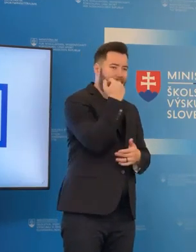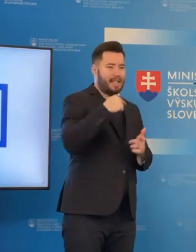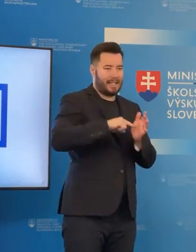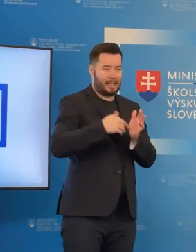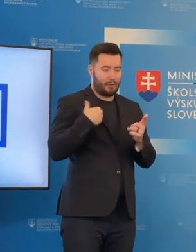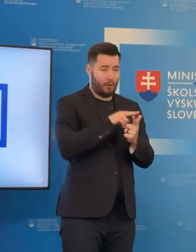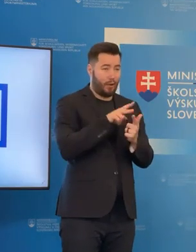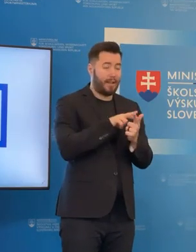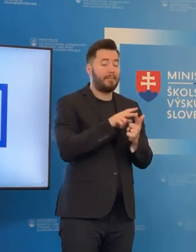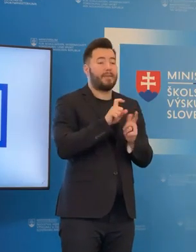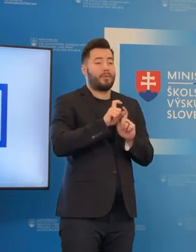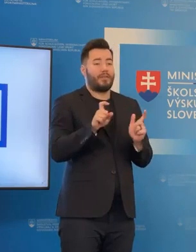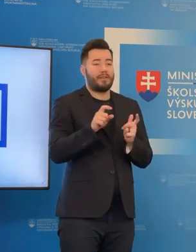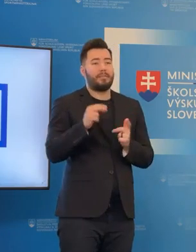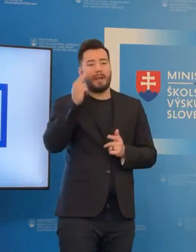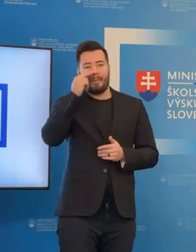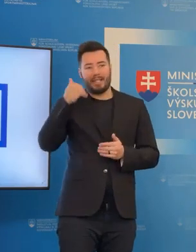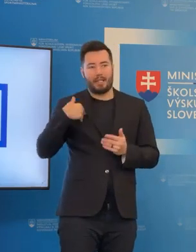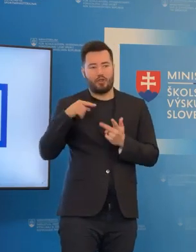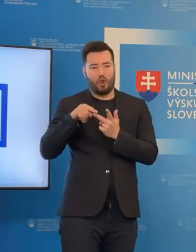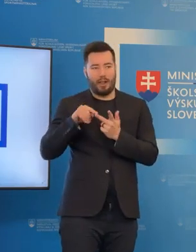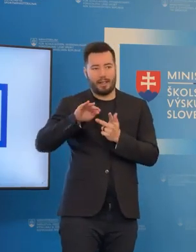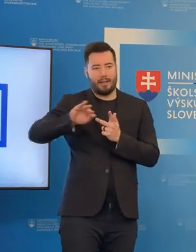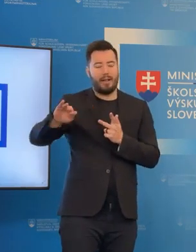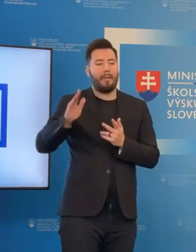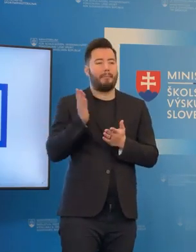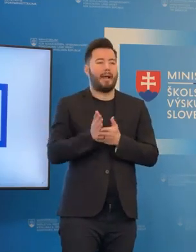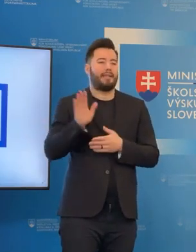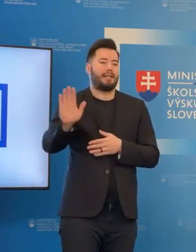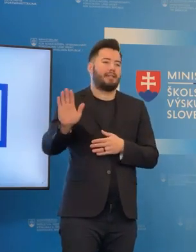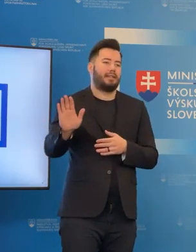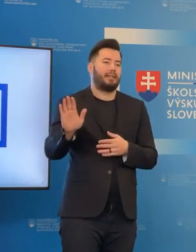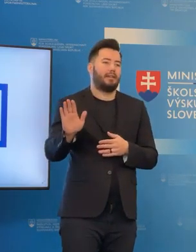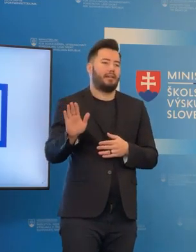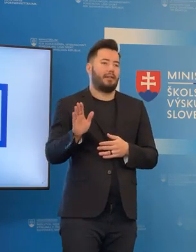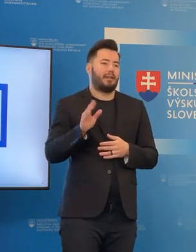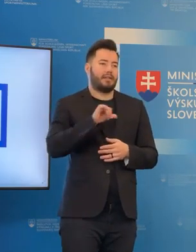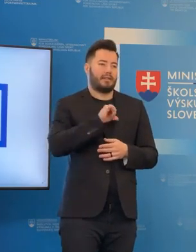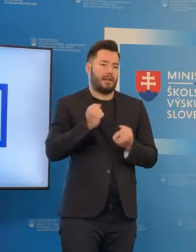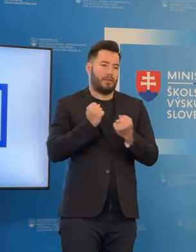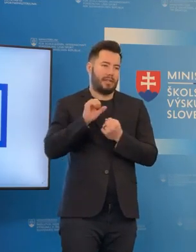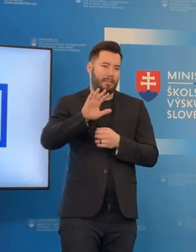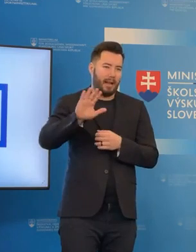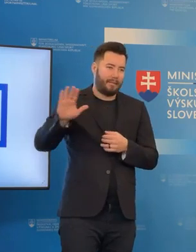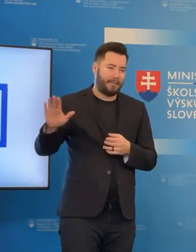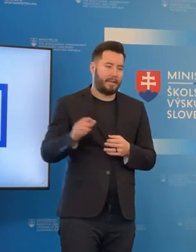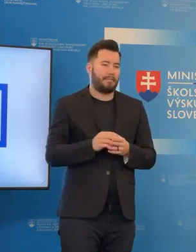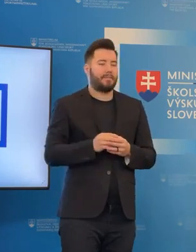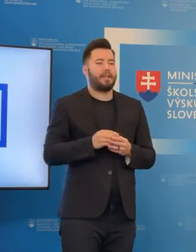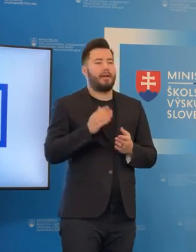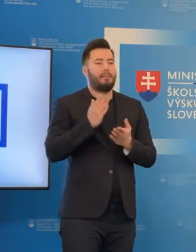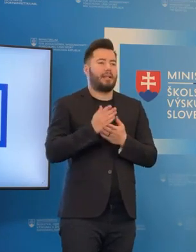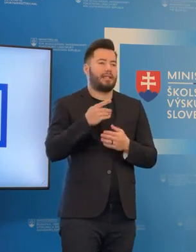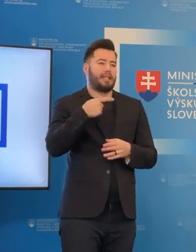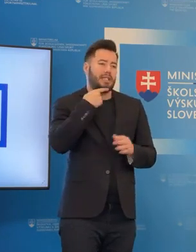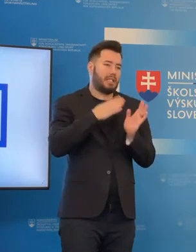školy spadajú pod originálne kompetencie. Ja budem ešte komunikovať aj s jednotlivými inštitúciami, či už s MOS-om alebo